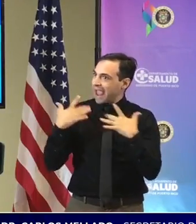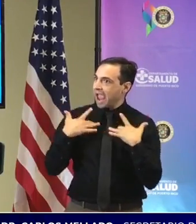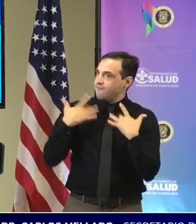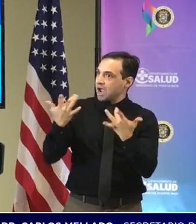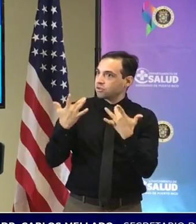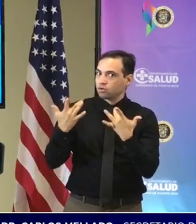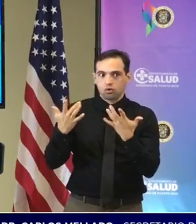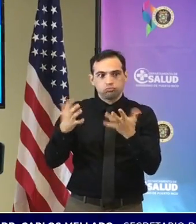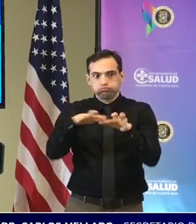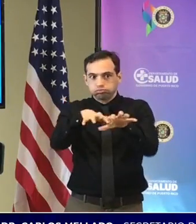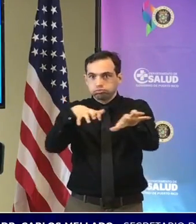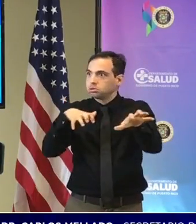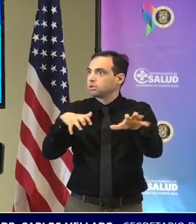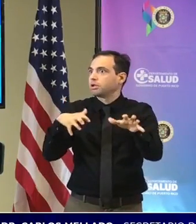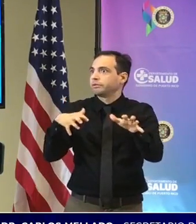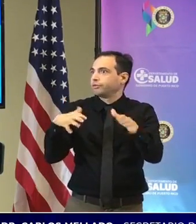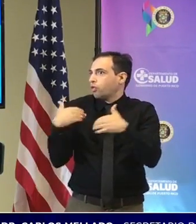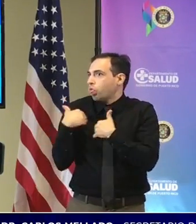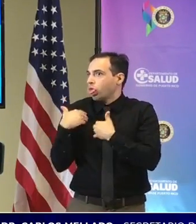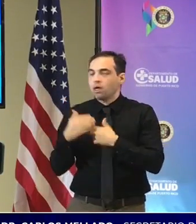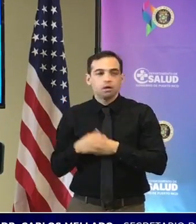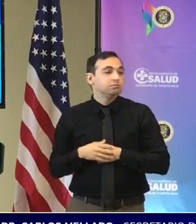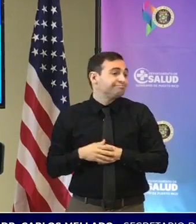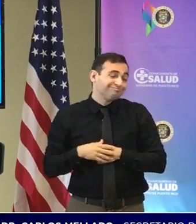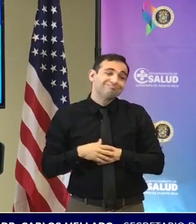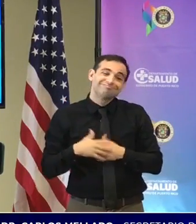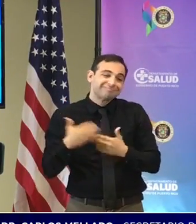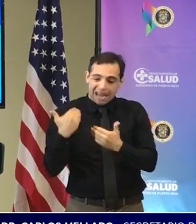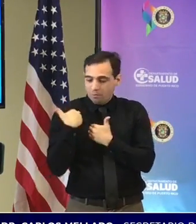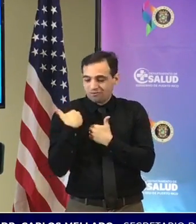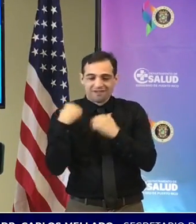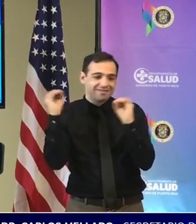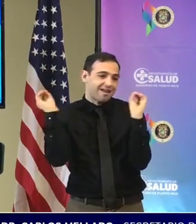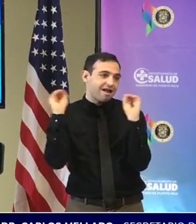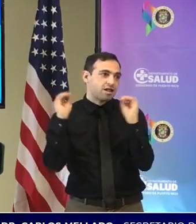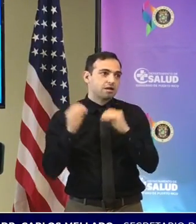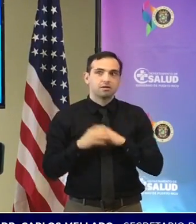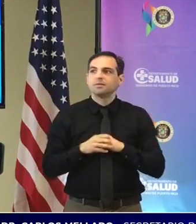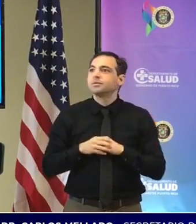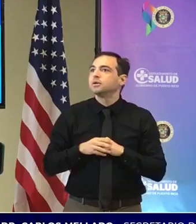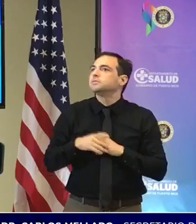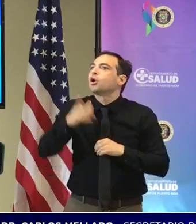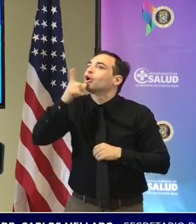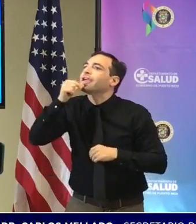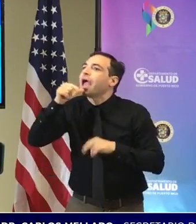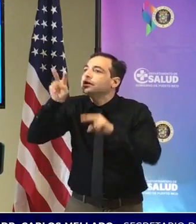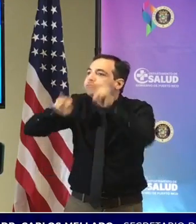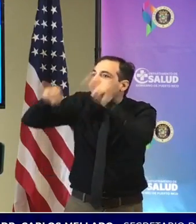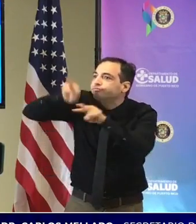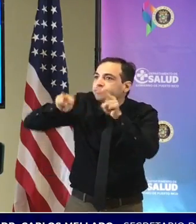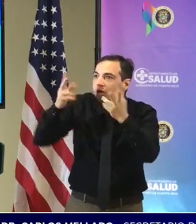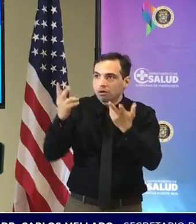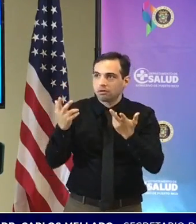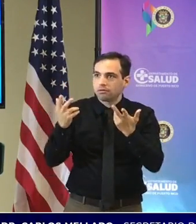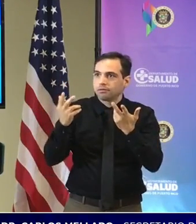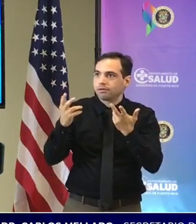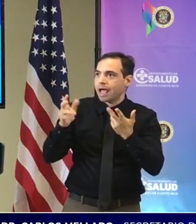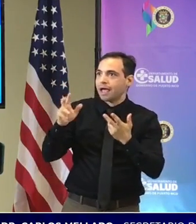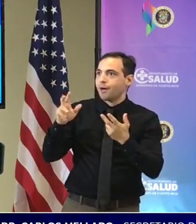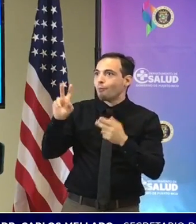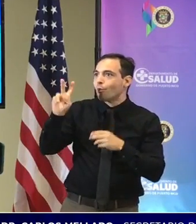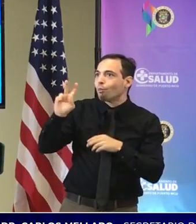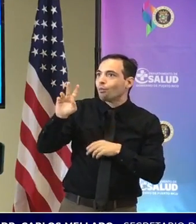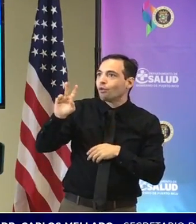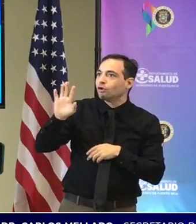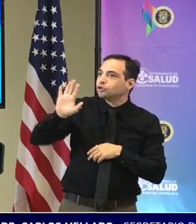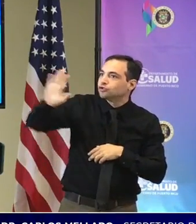supermercados tienen que ser responsables por eso y no están cumpliendo con eso y el problema es que no hay quien lo supervise quien dice la política del departamento de